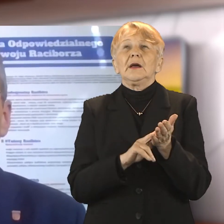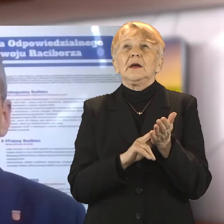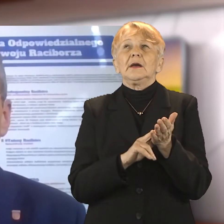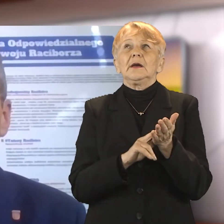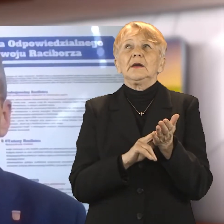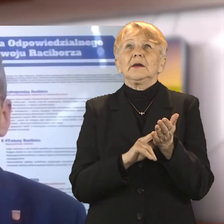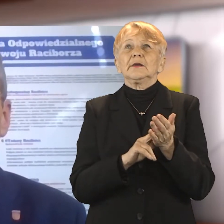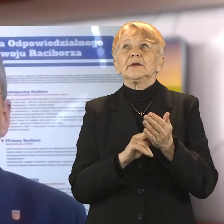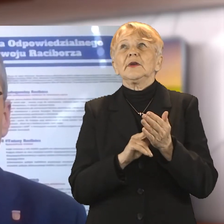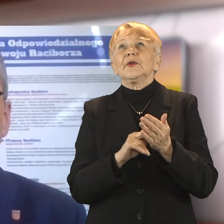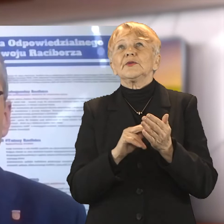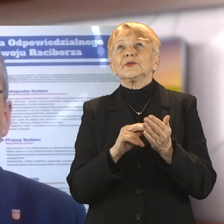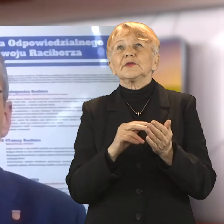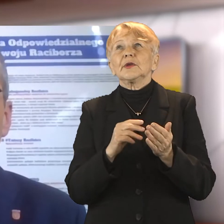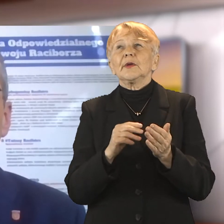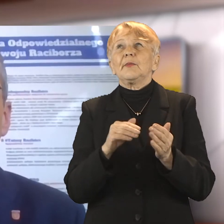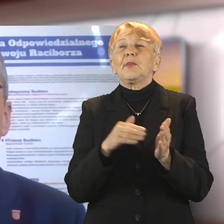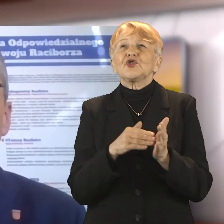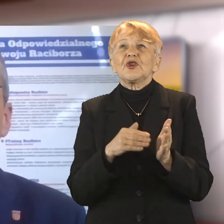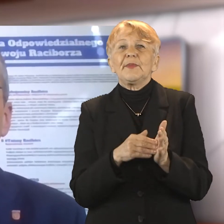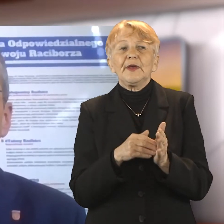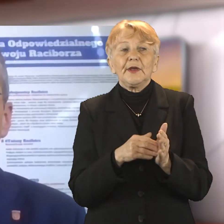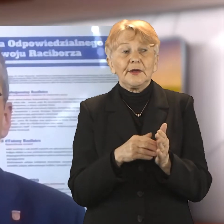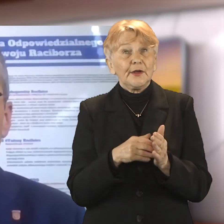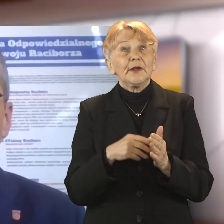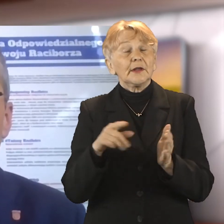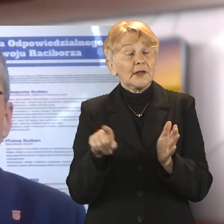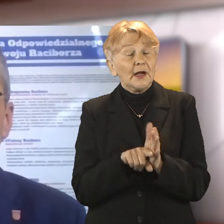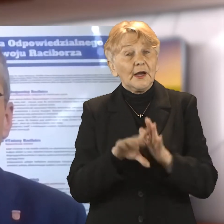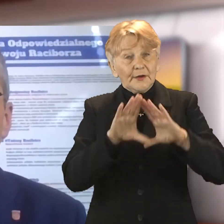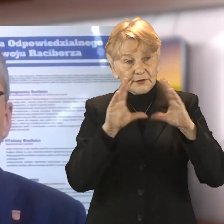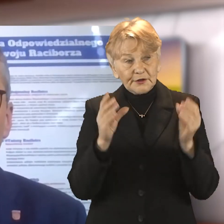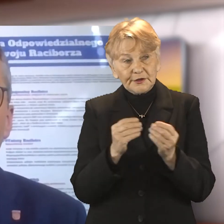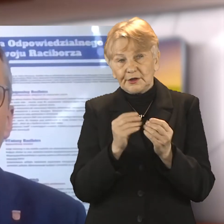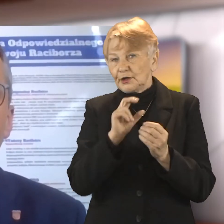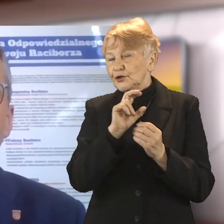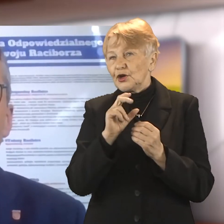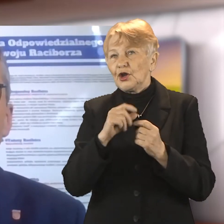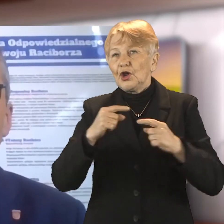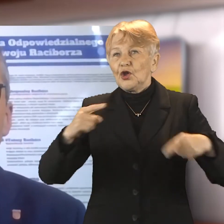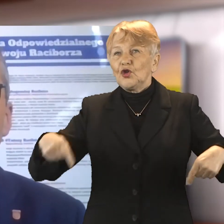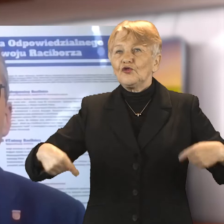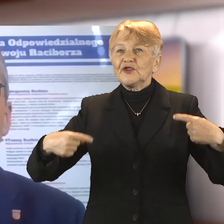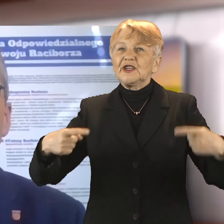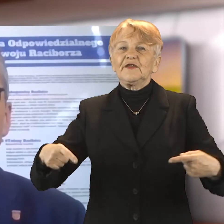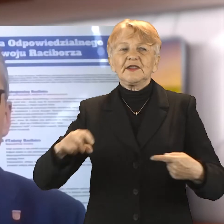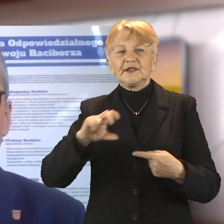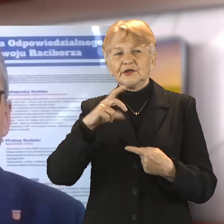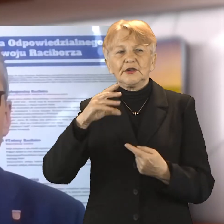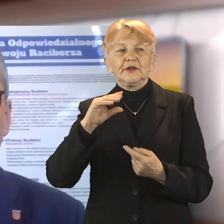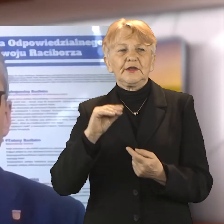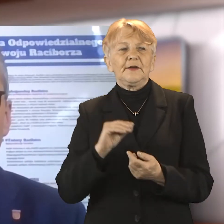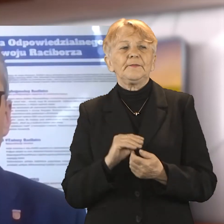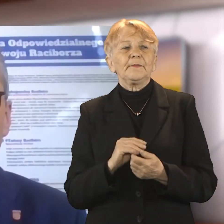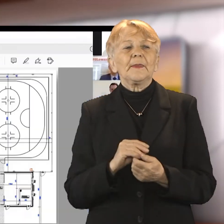odległości mniejszej niż 100 metrów od miejsc parkingowych. To są rzeczy bardzo ważne i na to było zwracane uwagę w trakcie